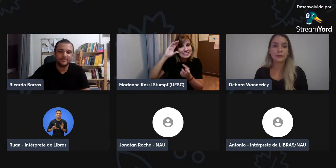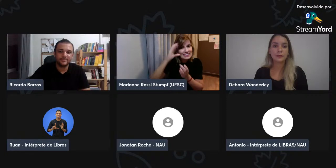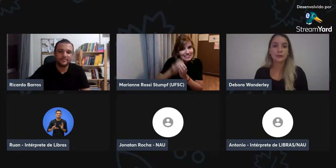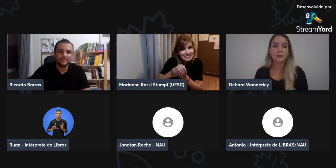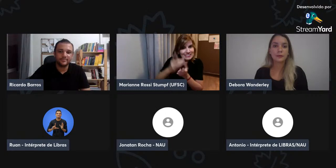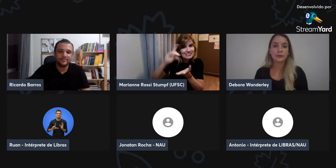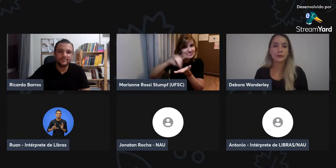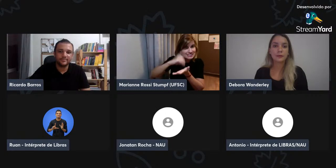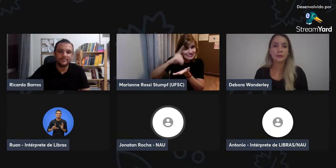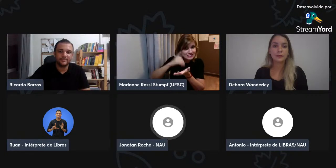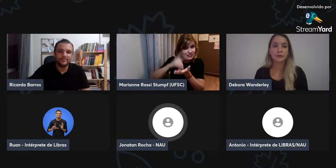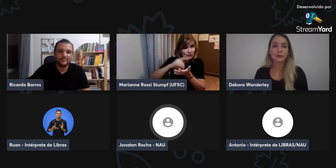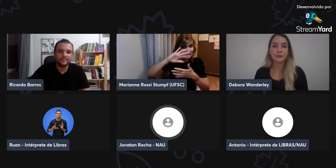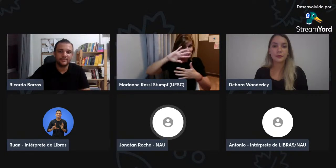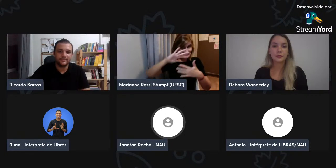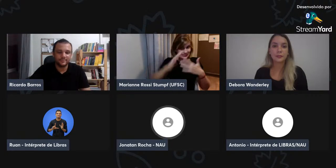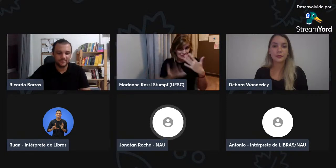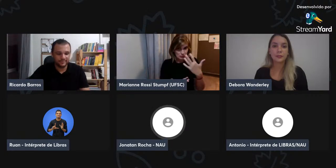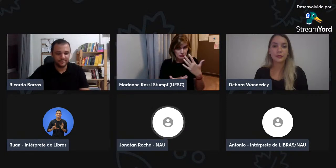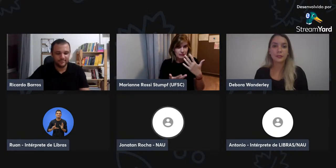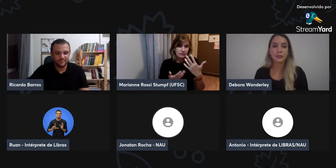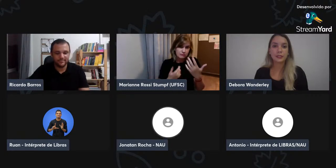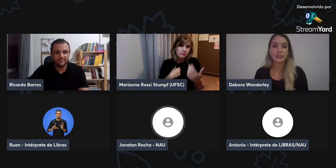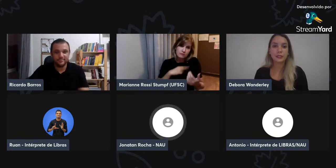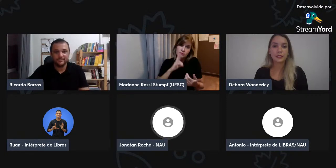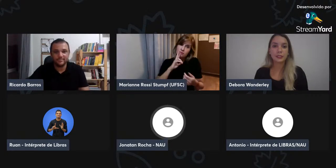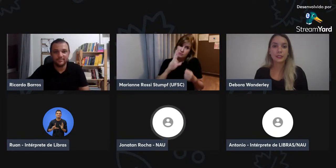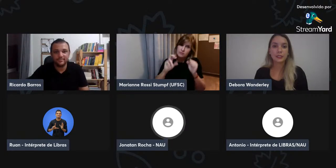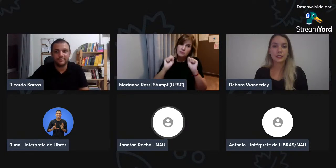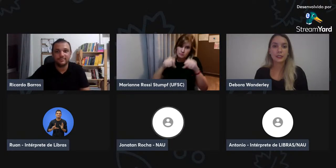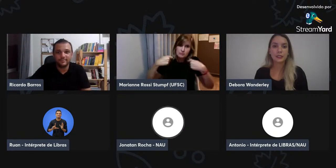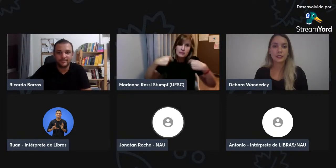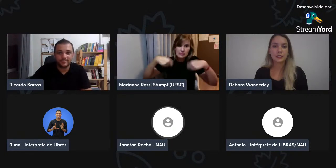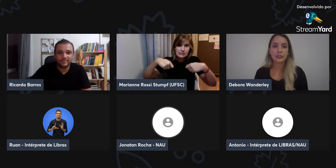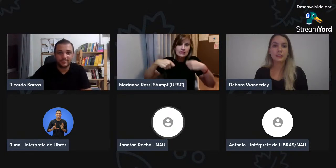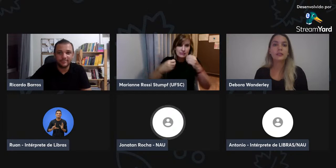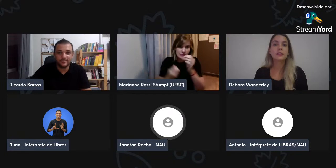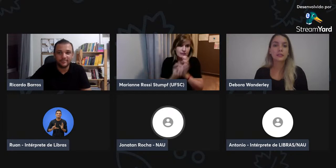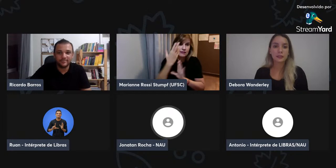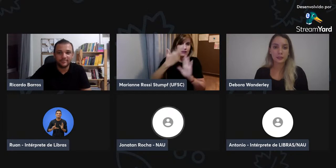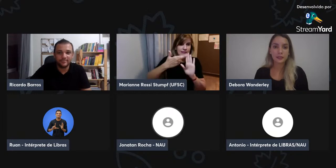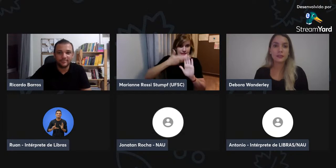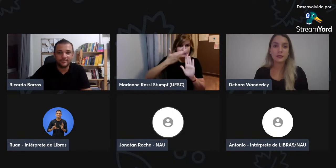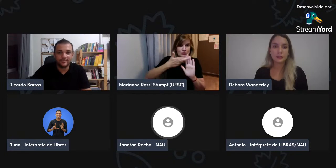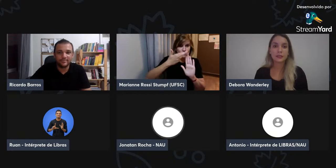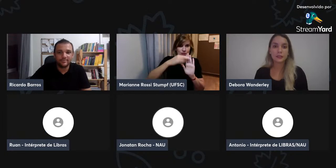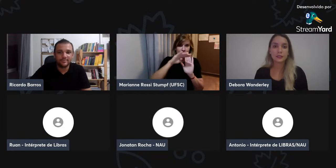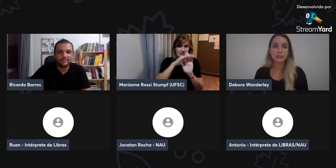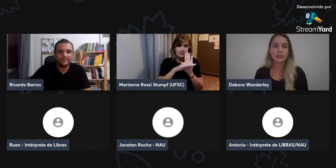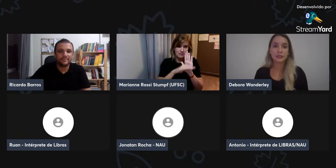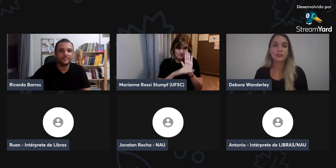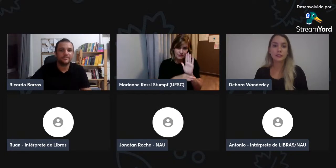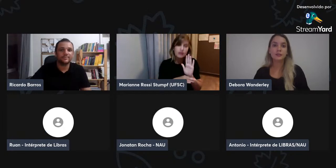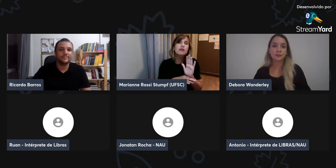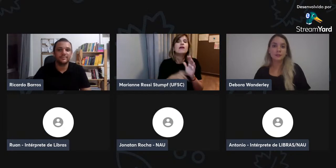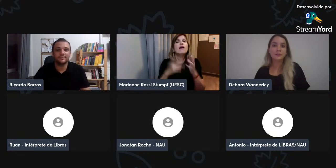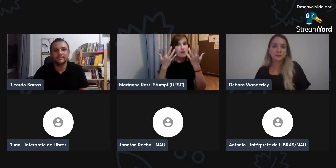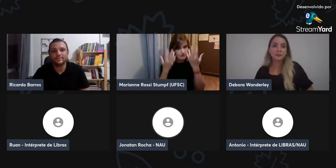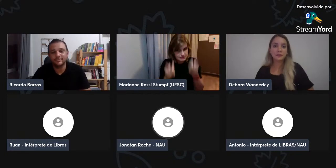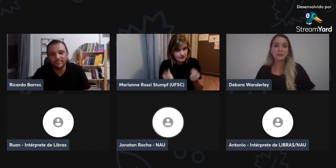perguntado se era possível fazer a tese de ser ratão em libras. E sim, então,